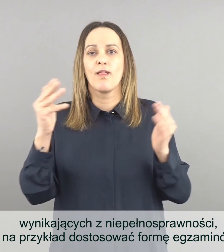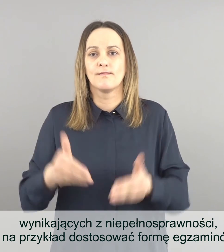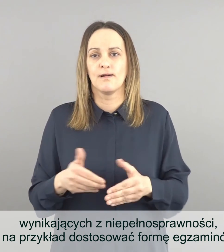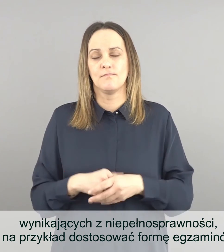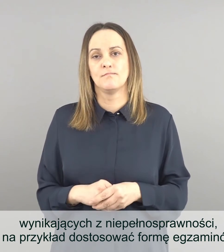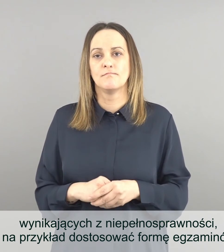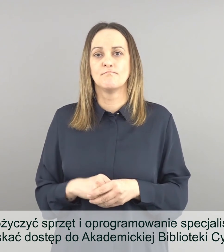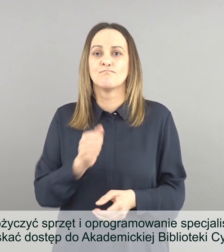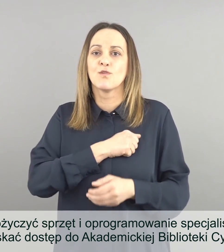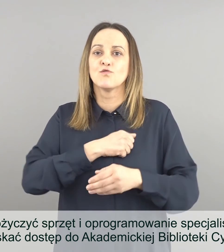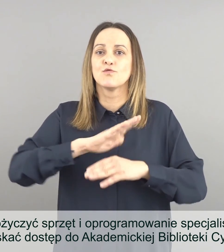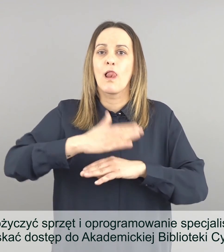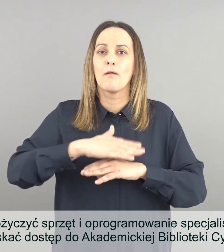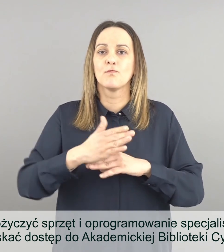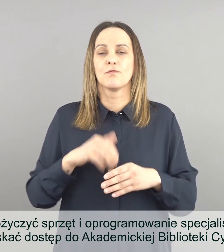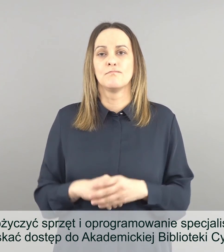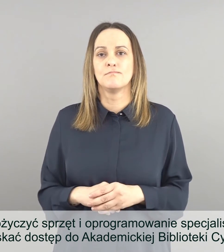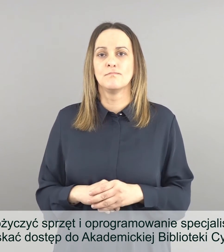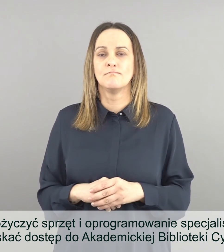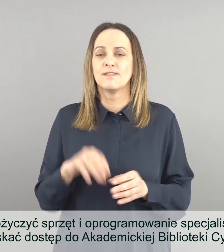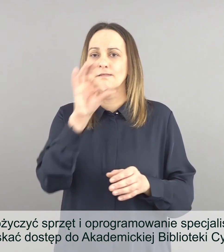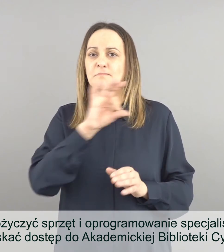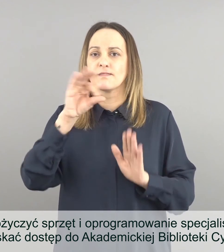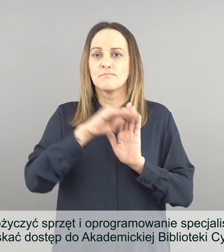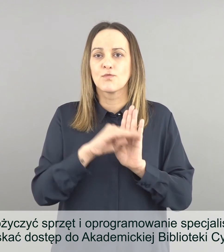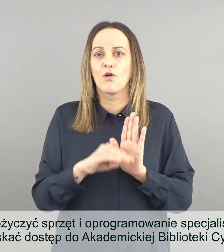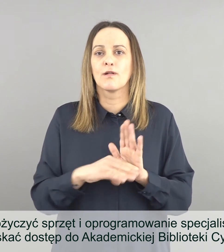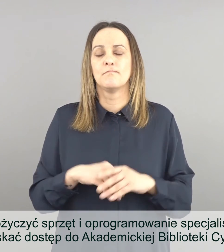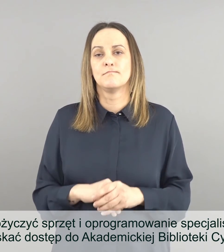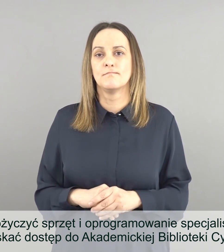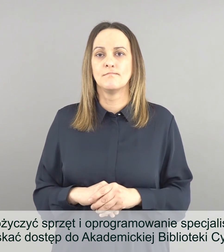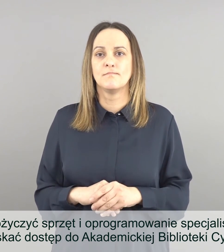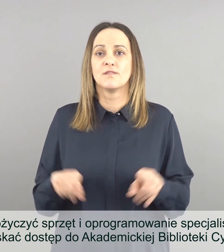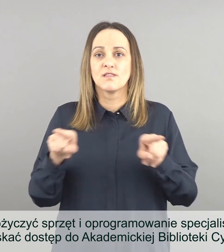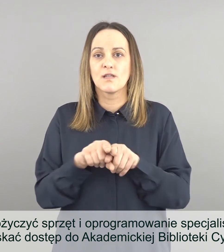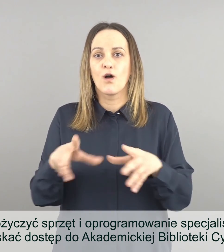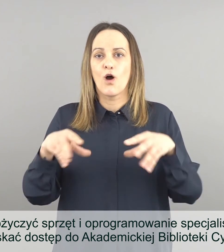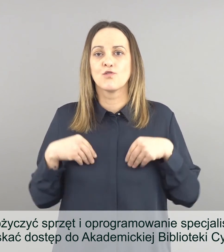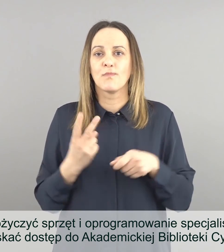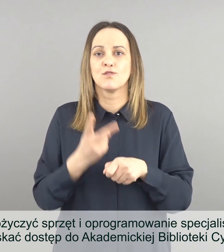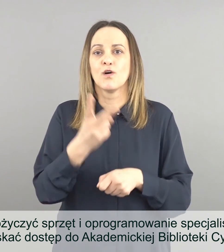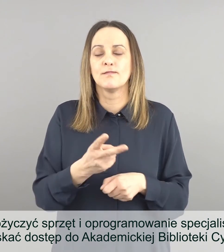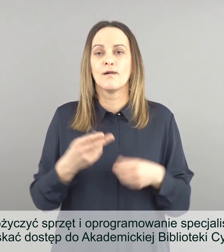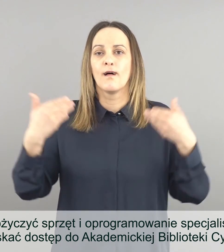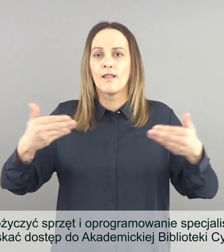dostosować formę egzaminów, wypożyczyć sprzęt i oprogramowanie specjalistyczne, uzyskać dostęp do